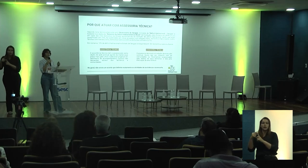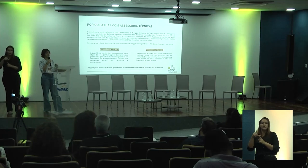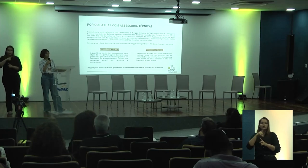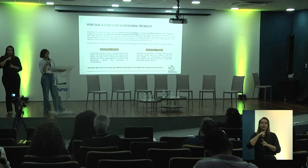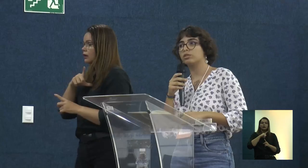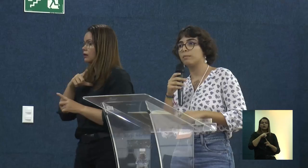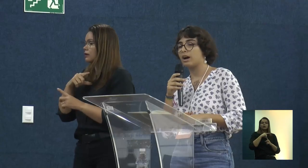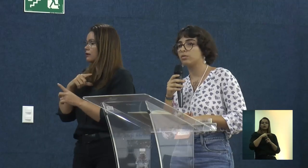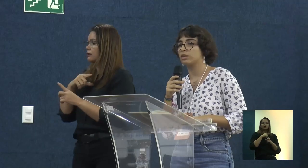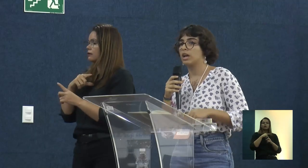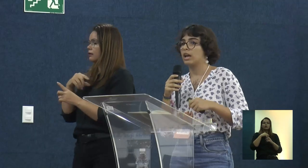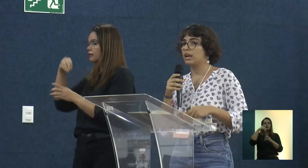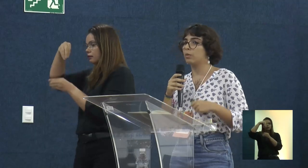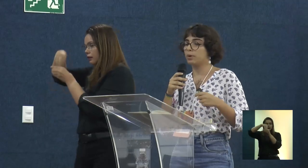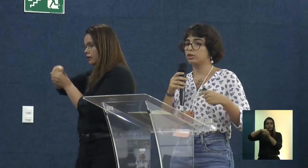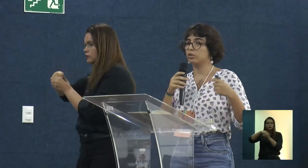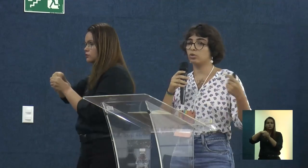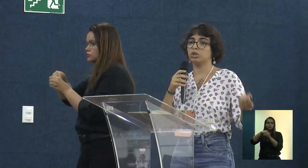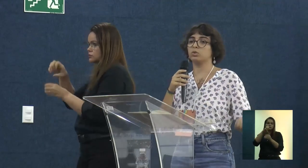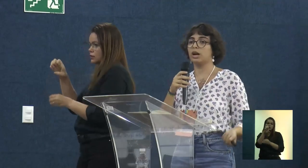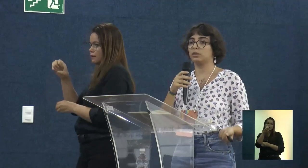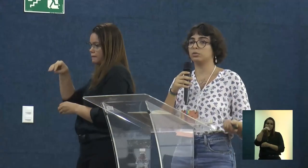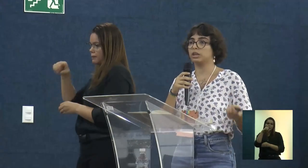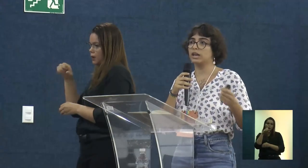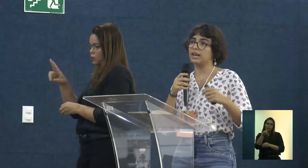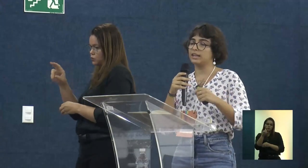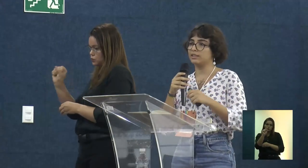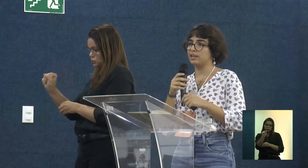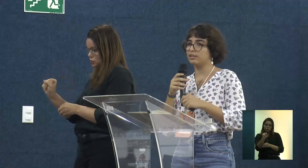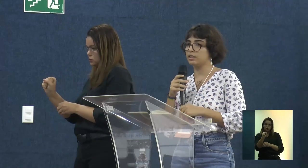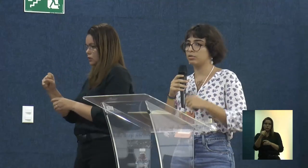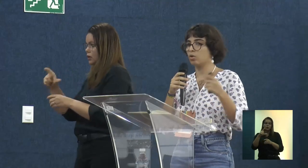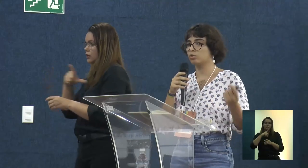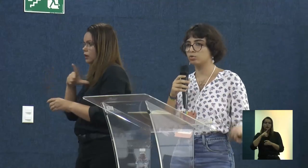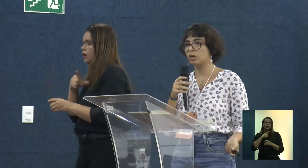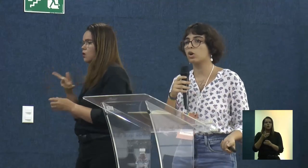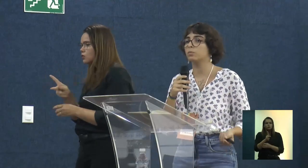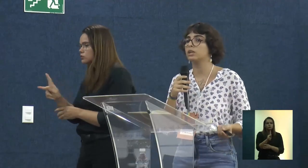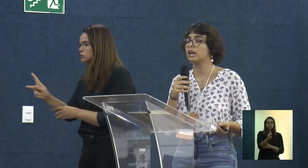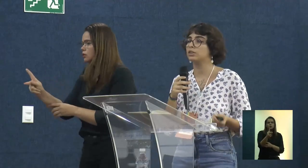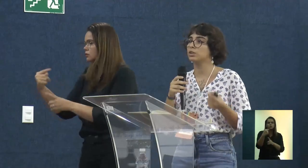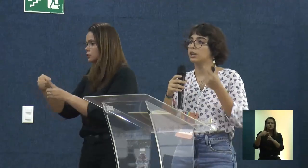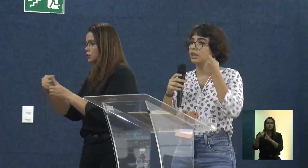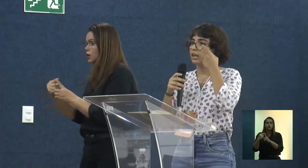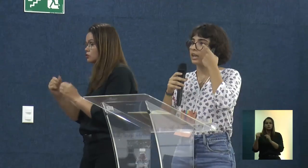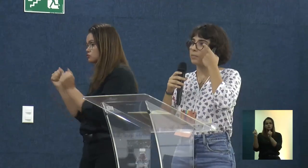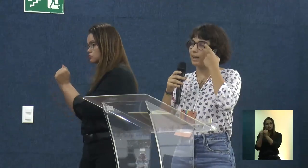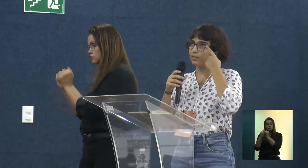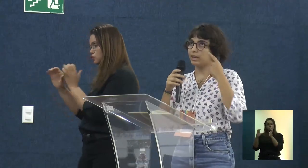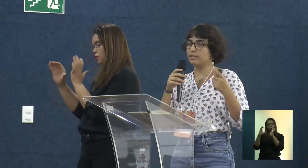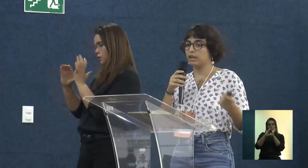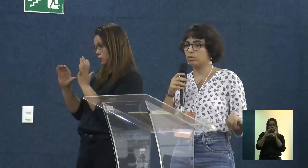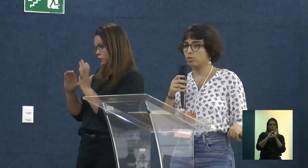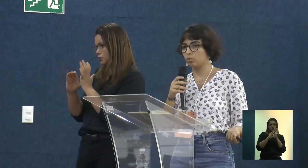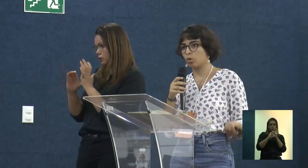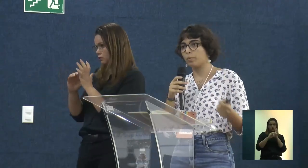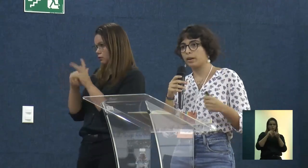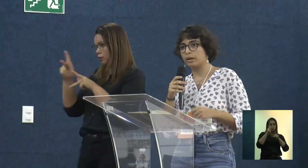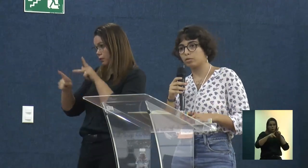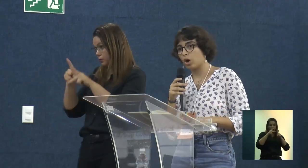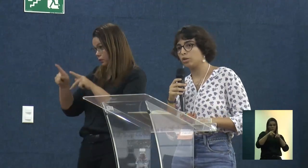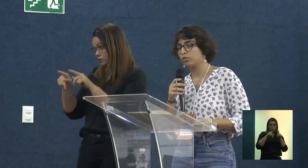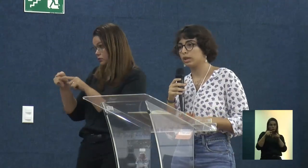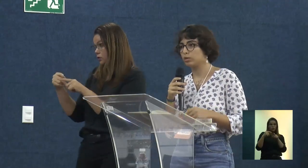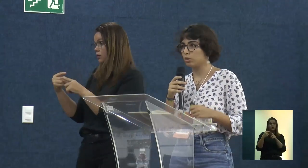a gente está desenvolvendo dentro do Zemaus, ela é um projeto continuado e ele é em exercício em conjunto com a comunidade. E aí, parafraseando um